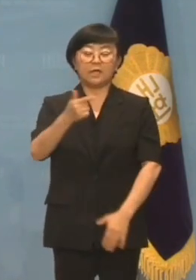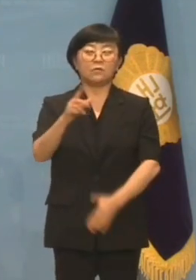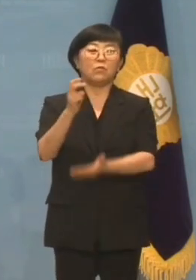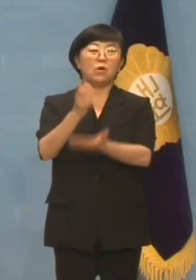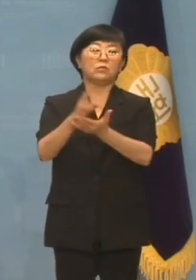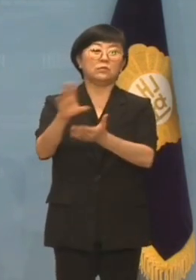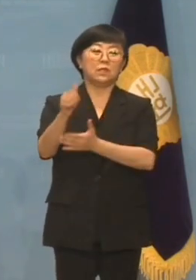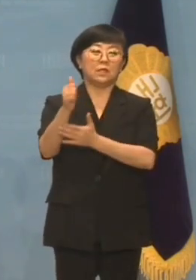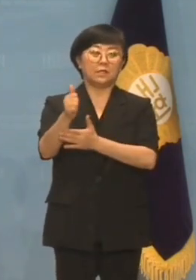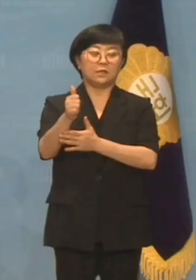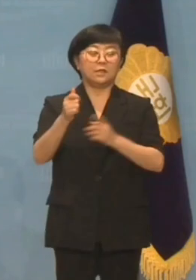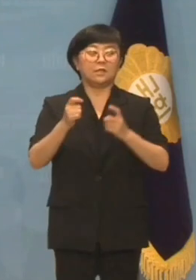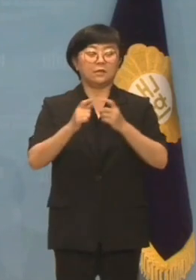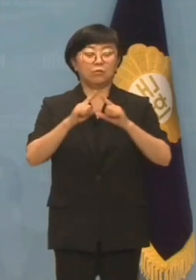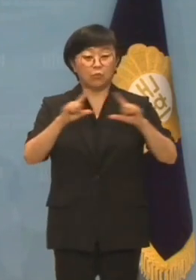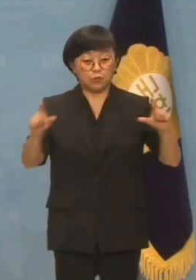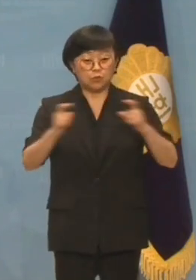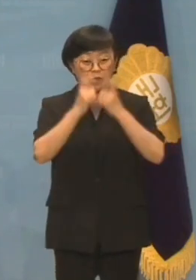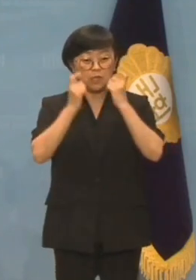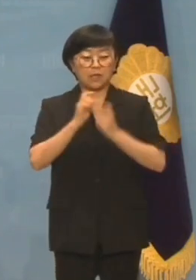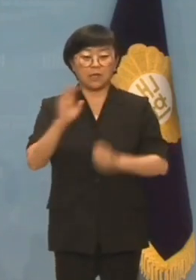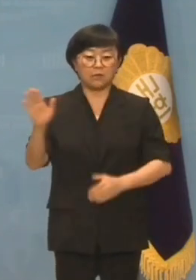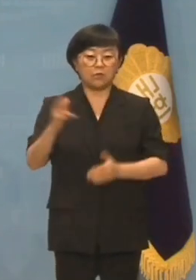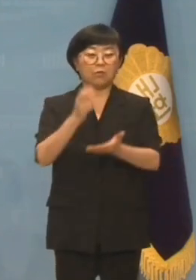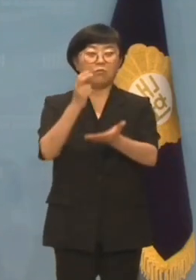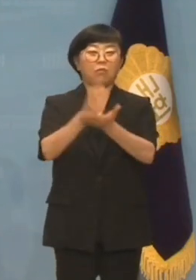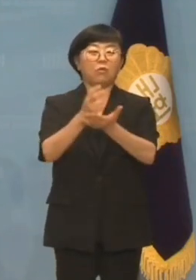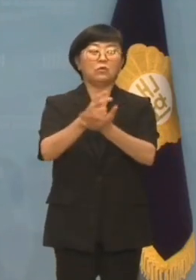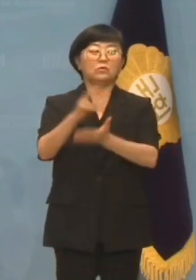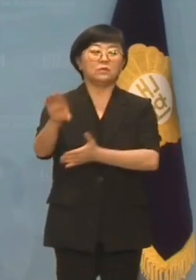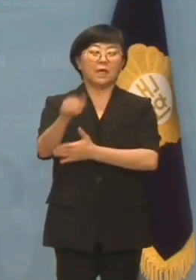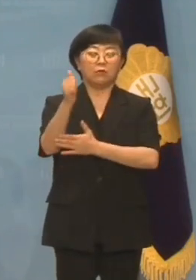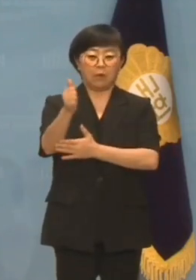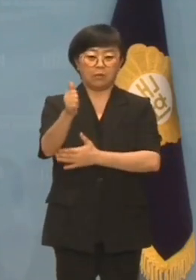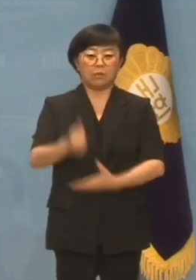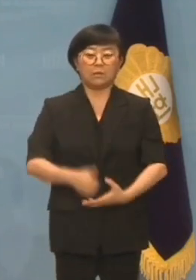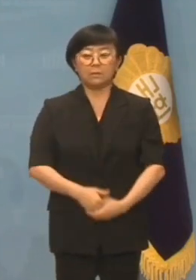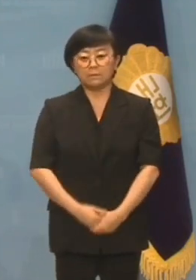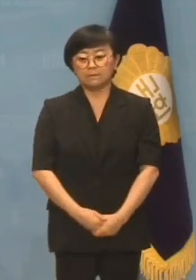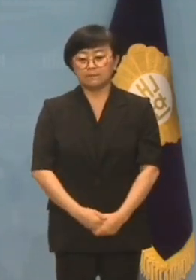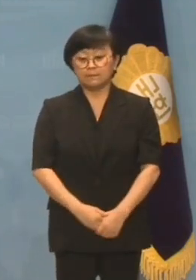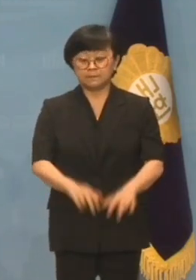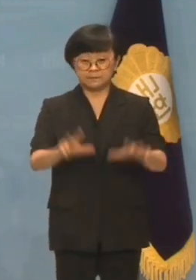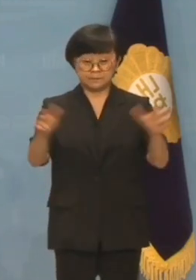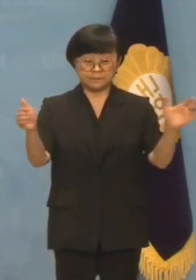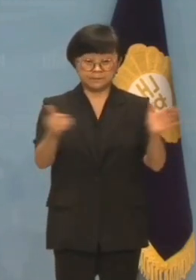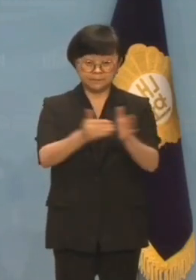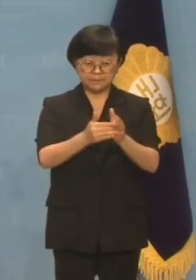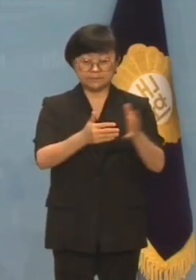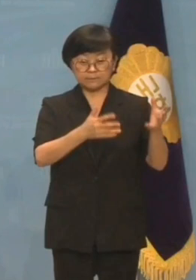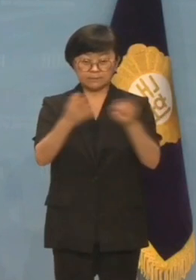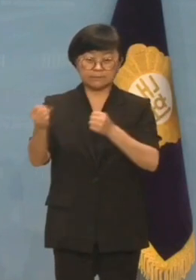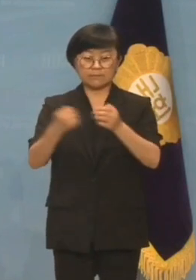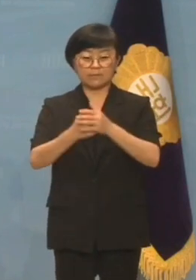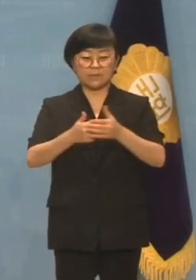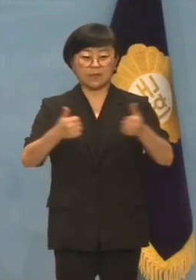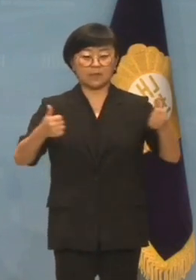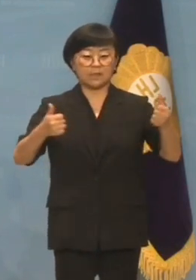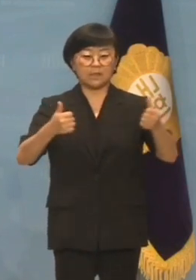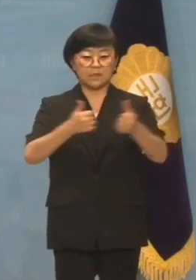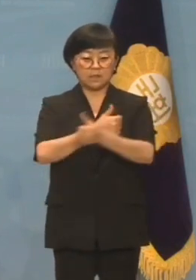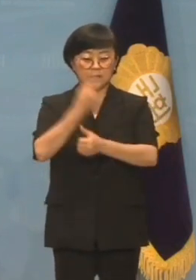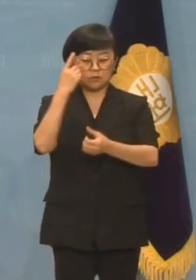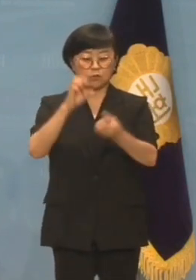장관은 평범한 개인이 아니라 법무부 장관입니다. 이제까지 무수한 인사청문회가